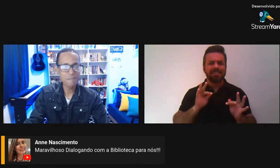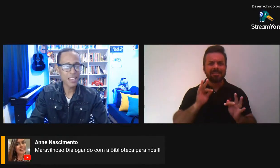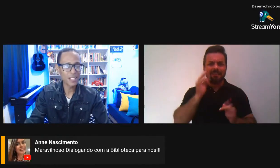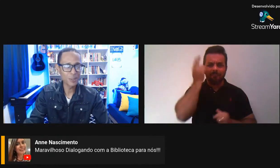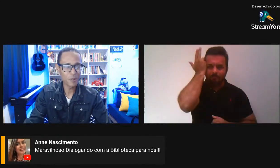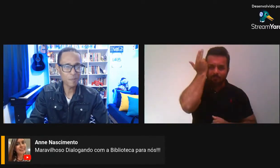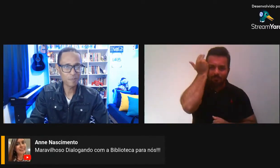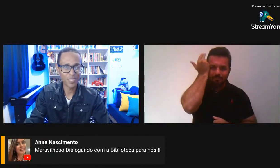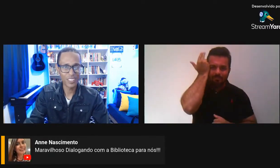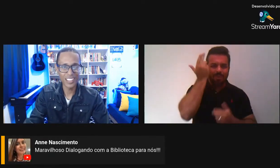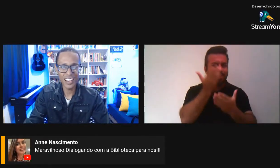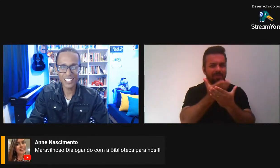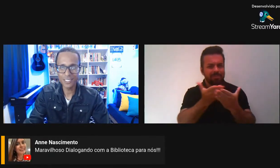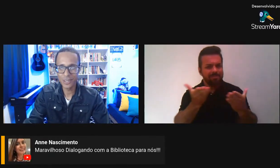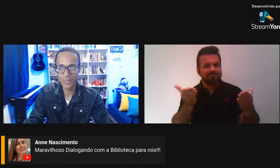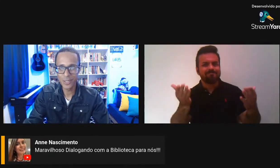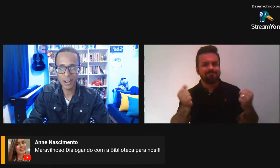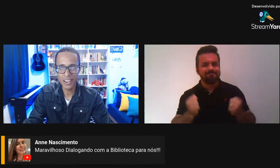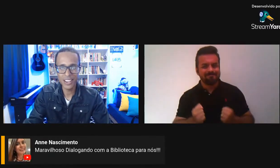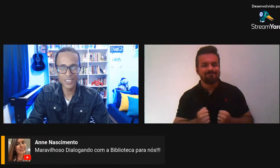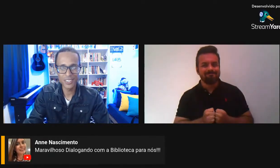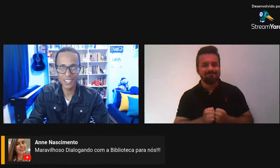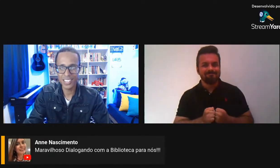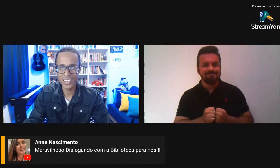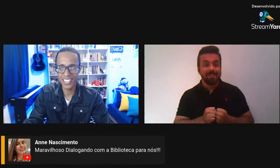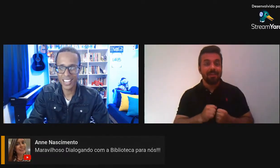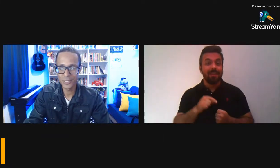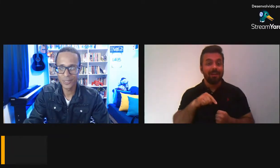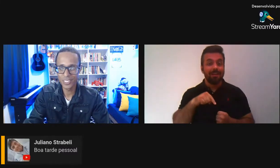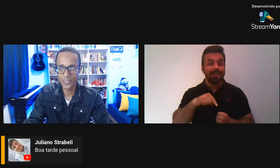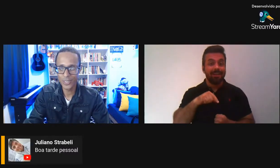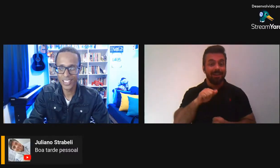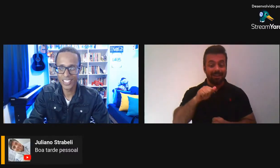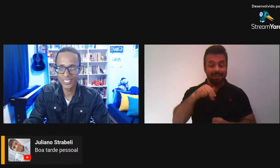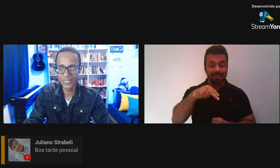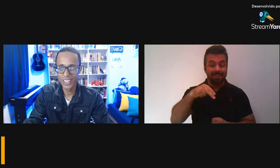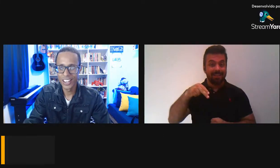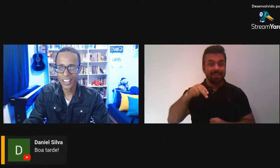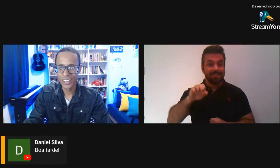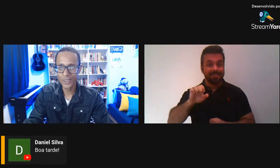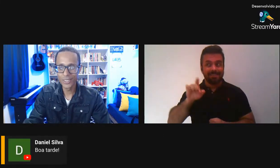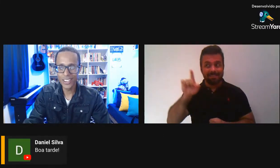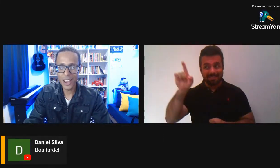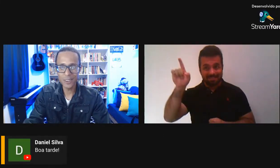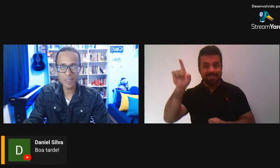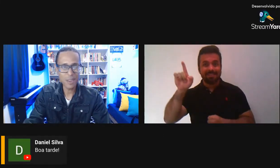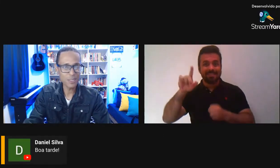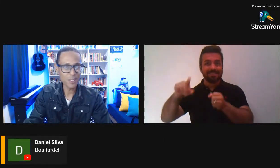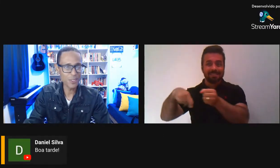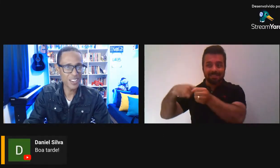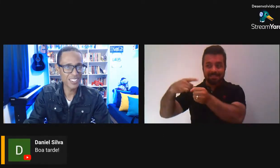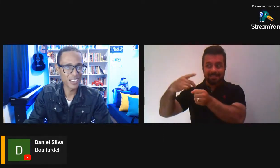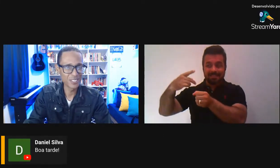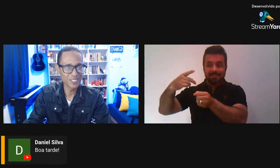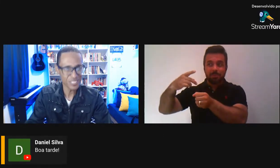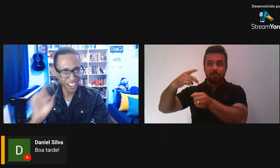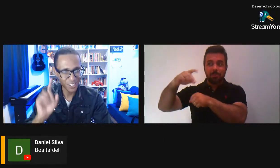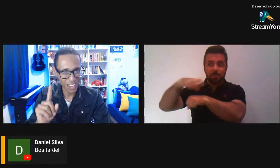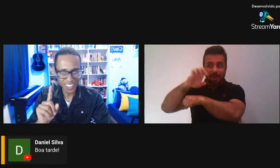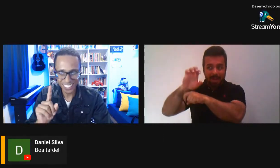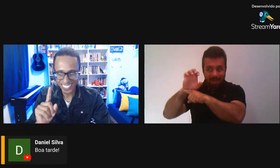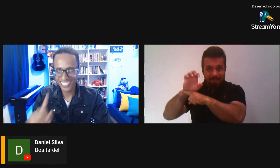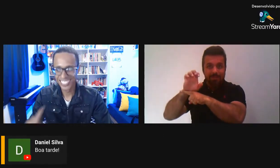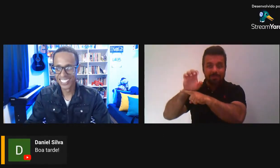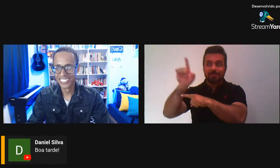Nascimento, lá do São Luís Maranhão, a nossa querida aluna, Juliano. E o Daniel também, nosso ex-aluno.